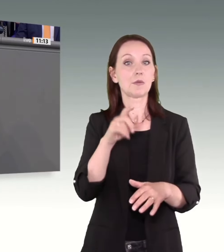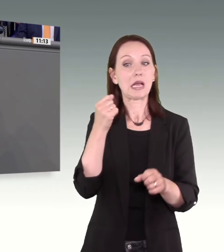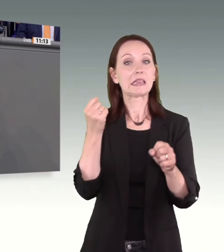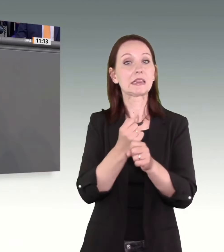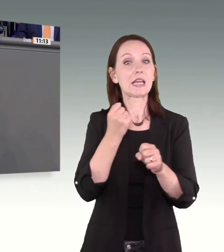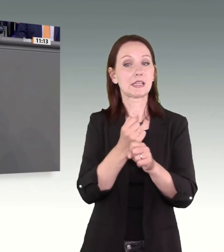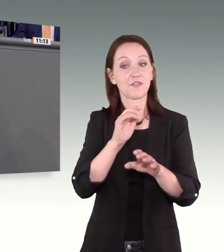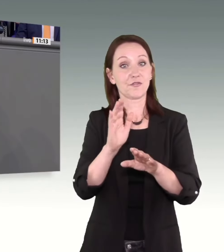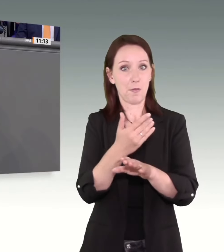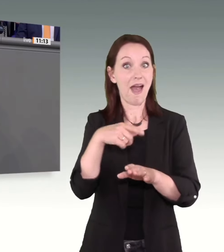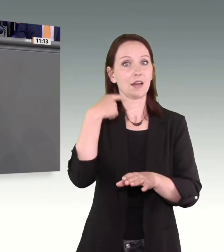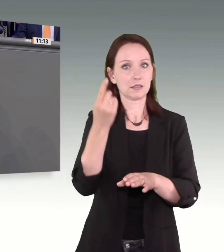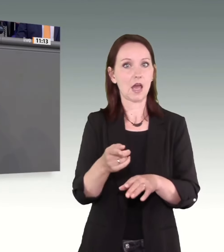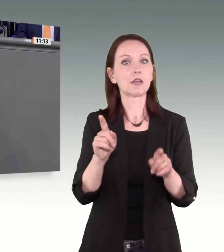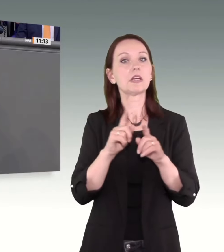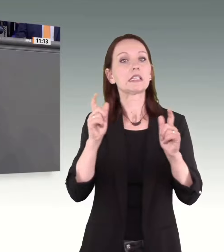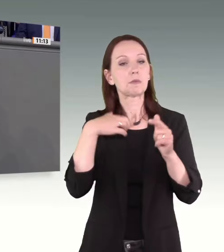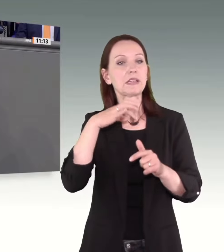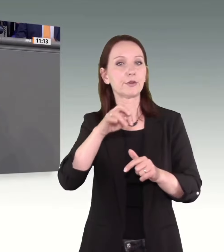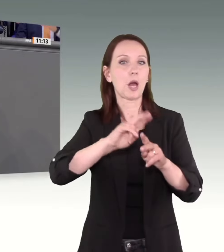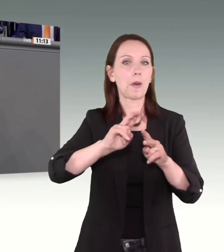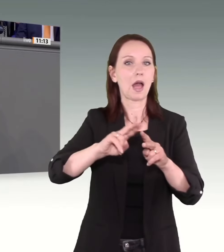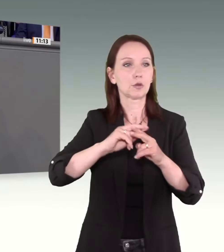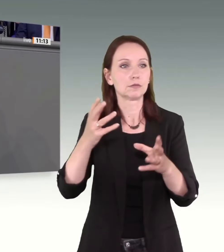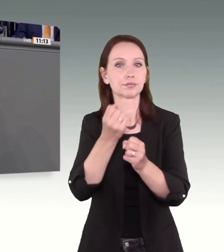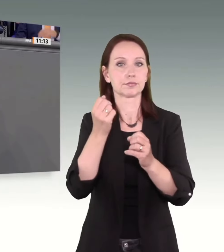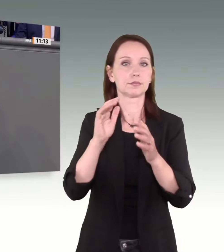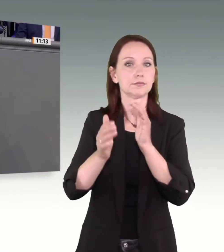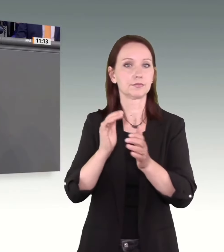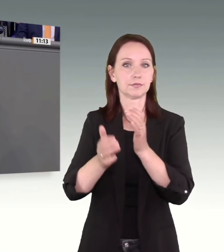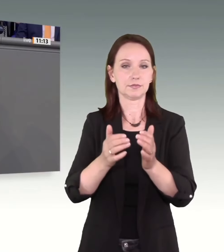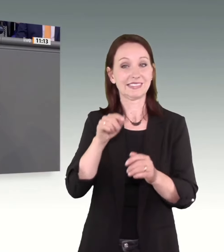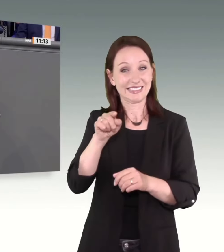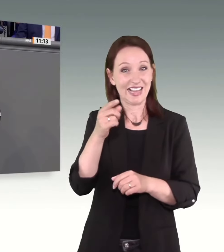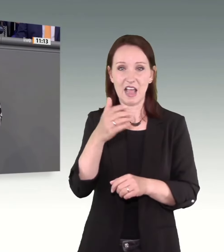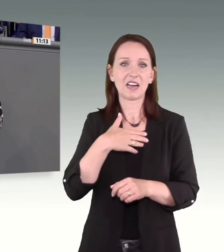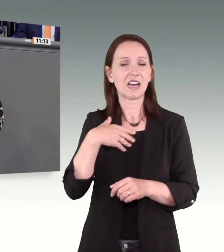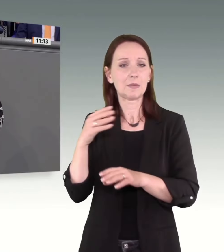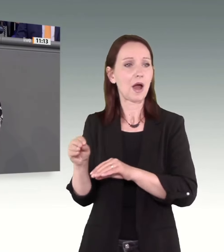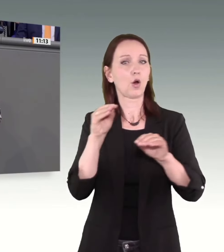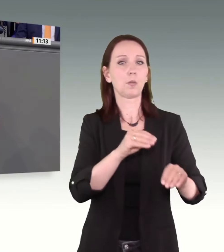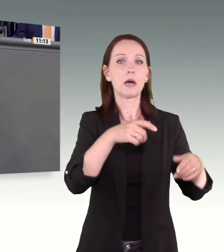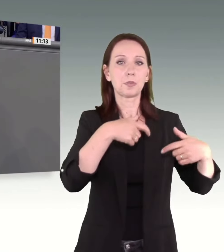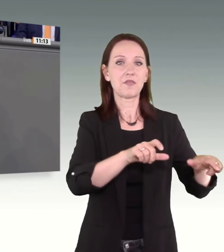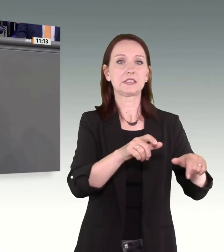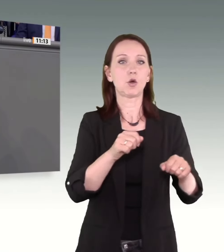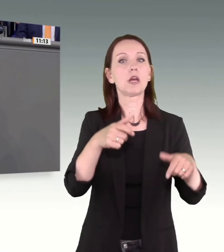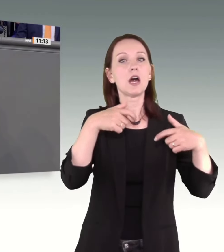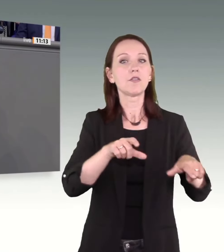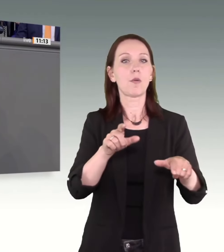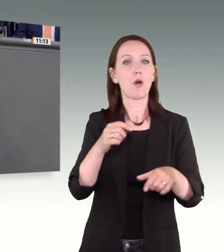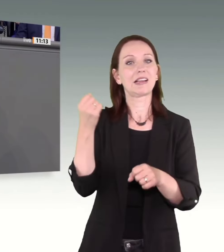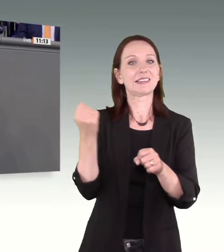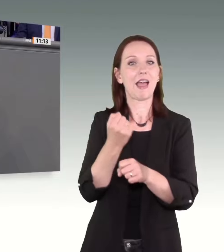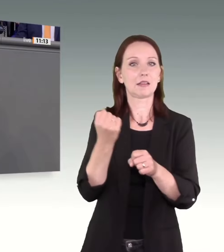Reparaturbetrieb. Dieses Geld würde ich lieber in Prävention, in vorbeugende Täterarbeit, stadträumliche Konzepte in Nachbarschaften